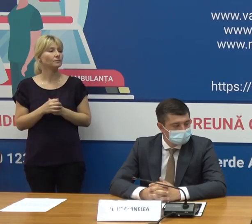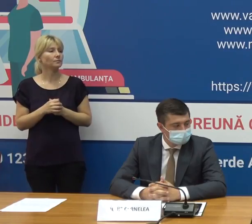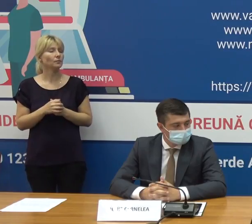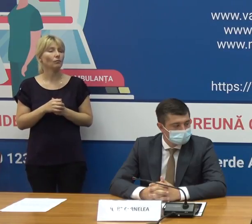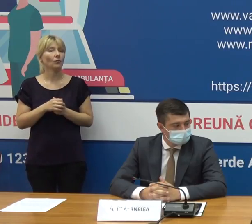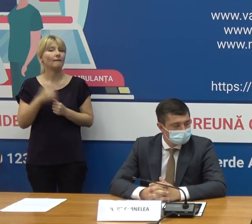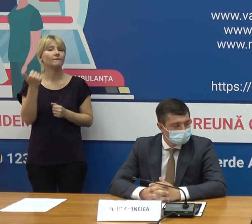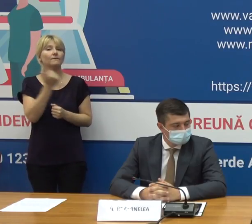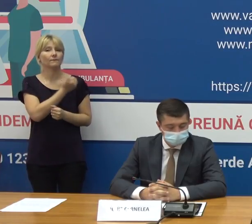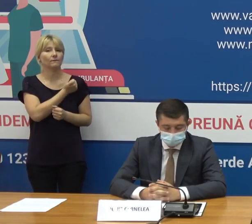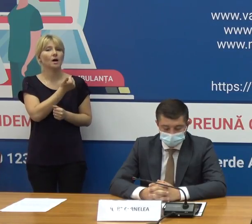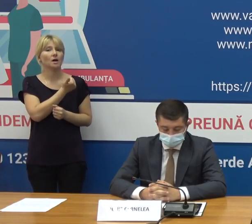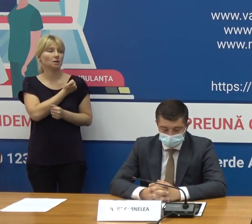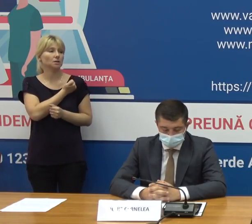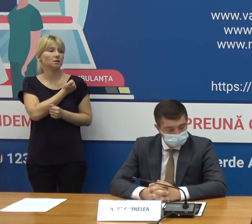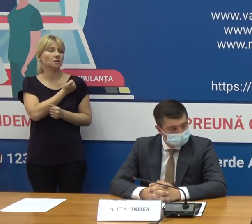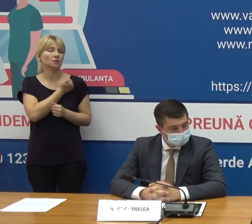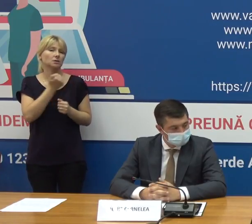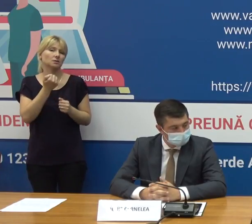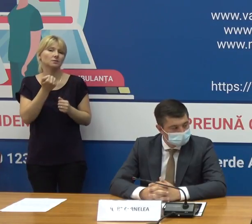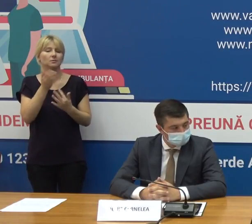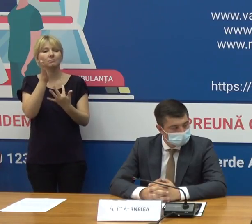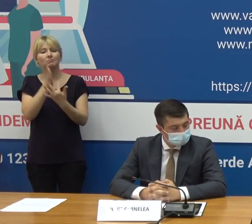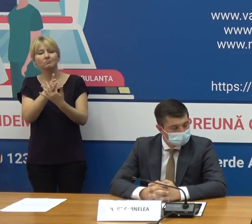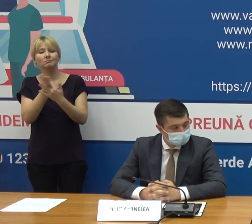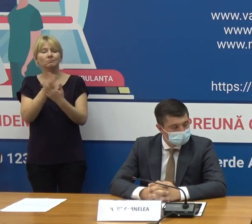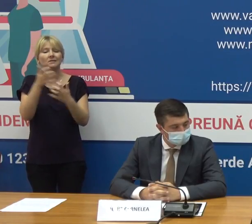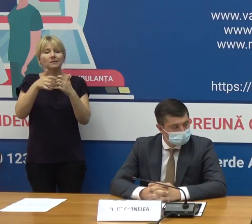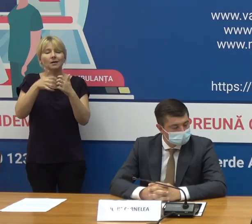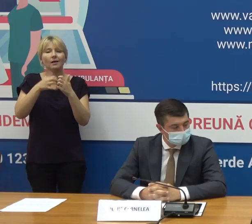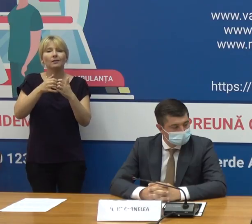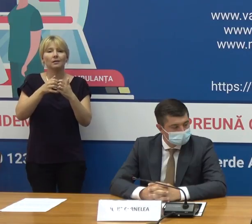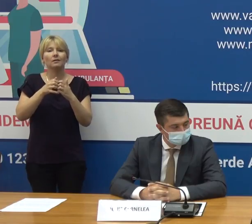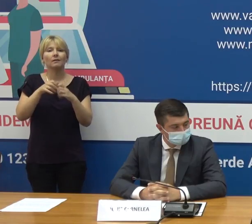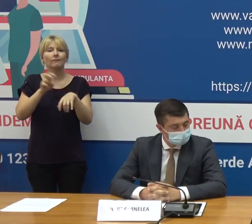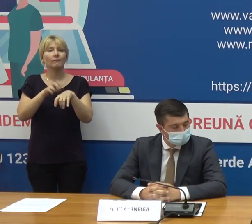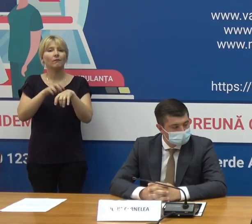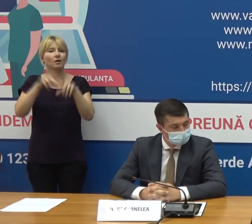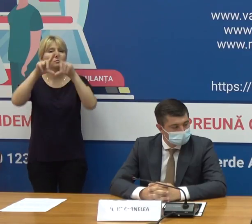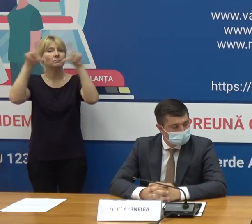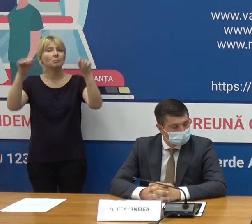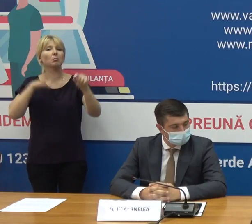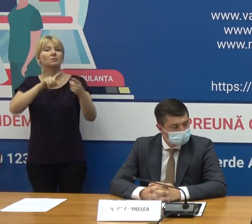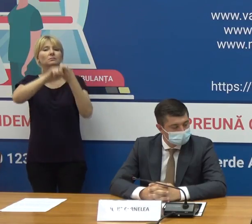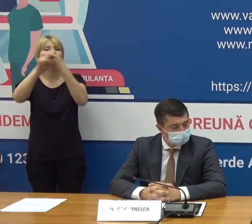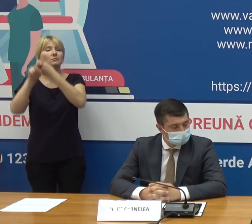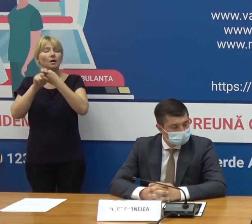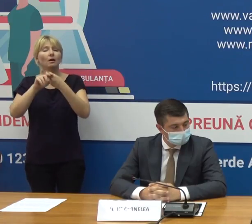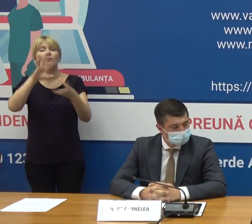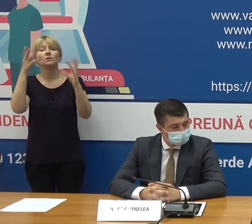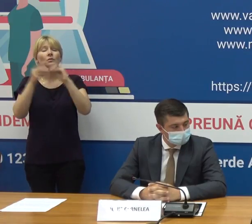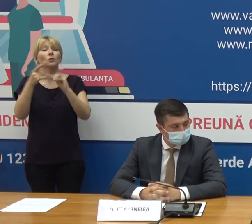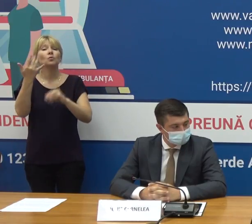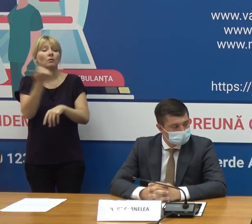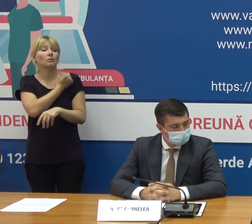Vaccinarea sau proporția medie săptămânală a lucrătorilor din domeniul medical infectați COVID-19 din numărul